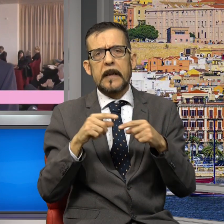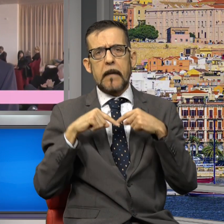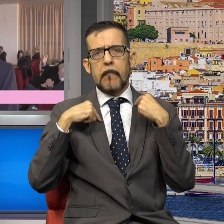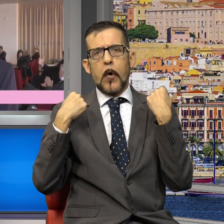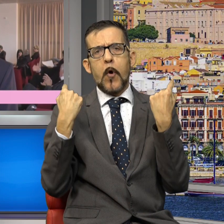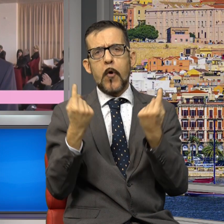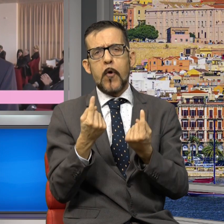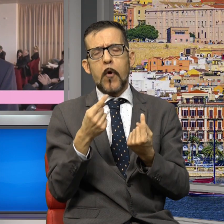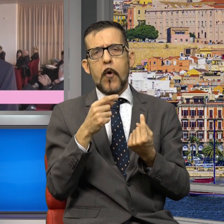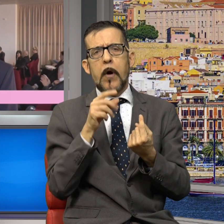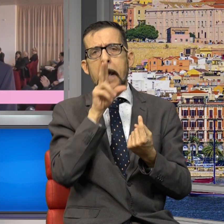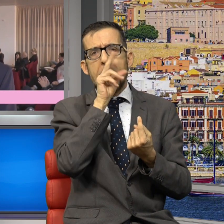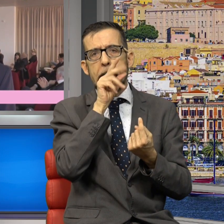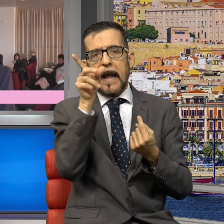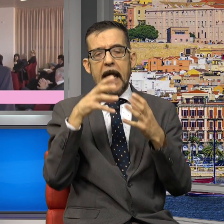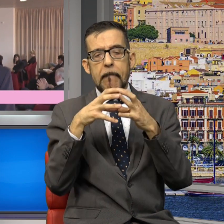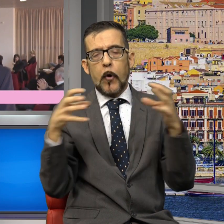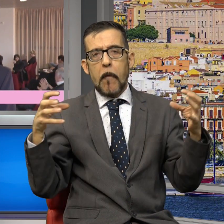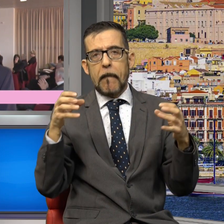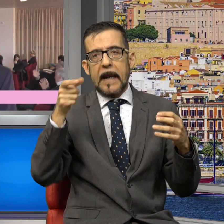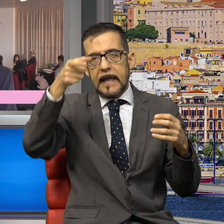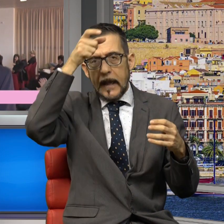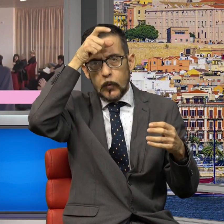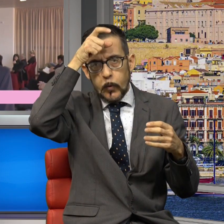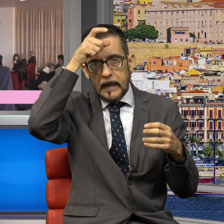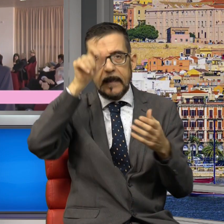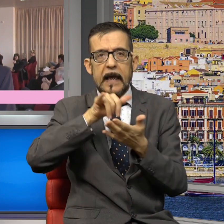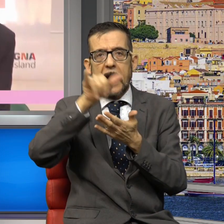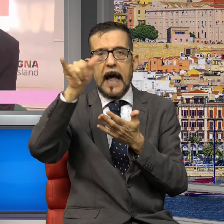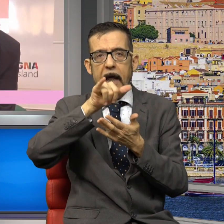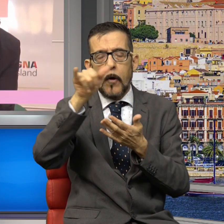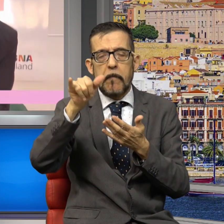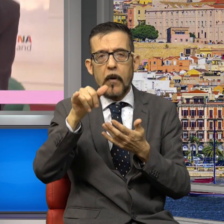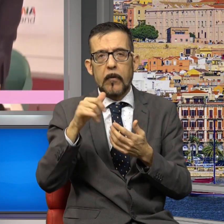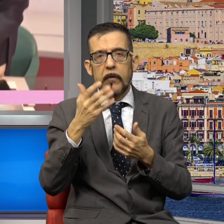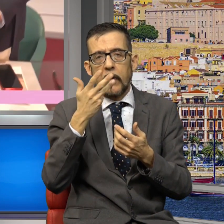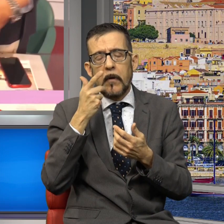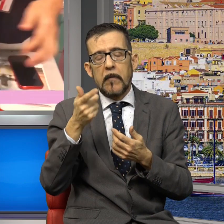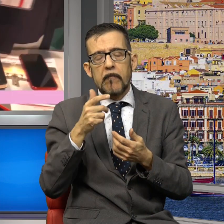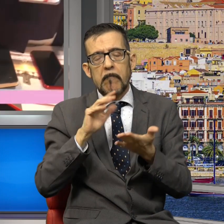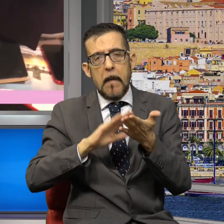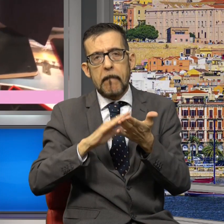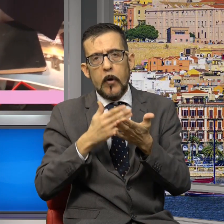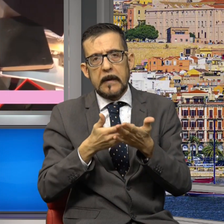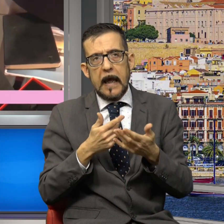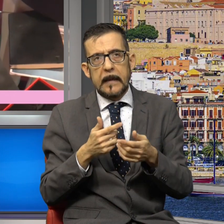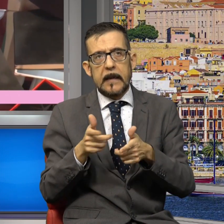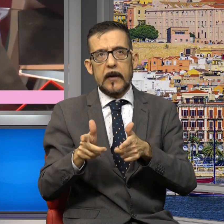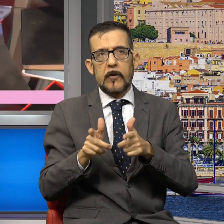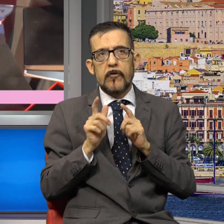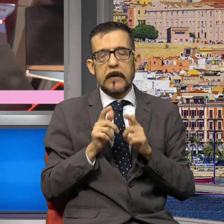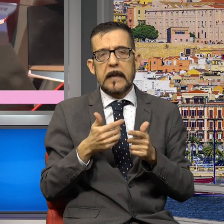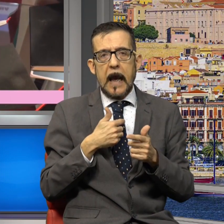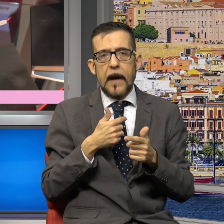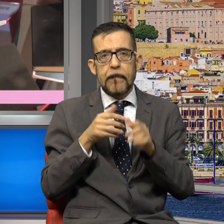parlando con la compagna turca perché dal punto di vista aeroportuale per noi rappresenta un hub particolarmente strategico che ci consente, oltre che